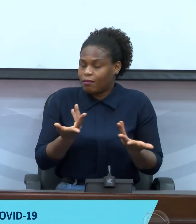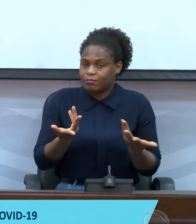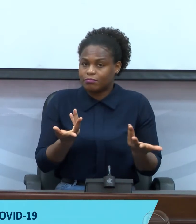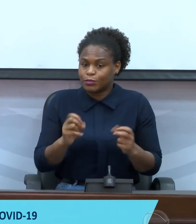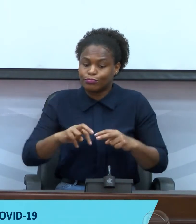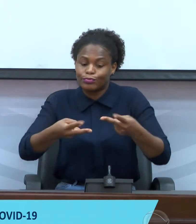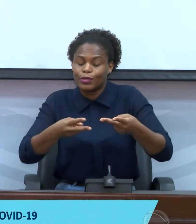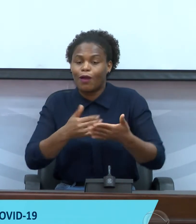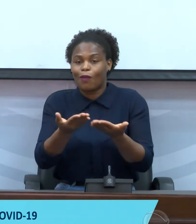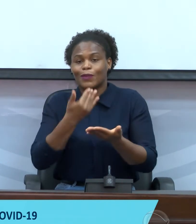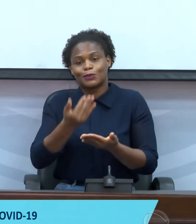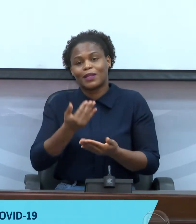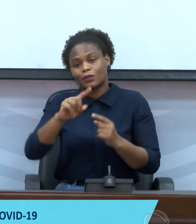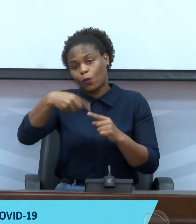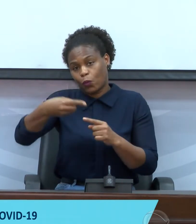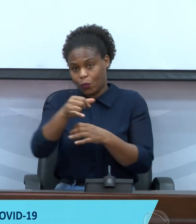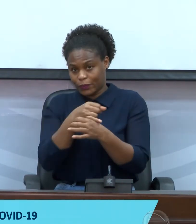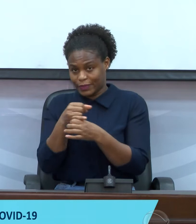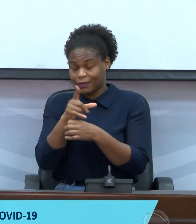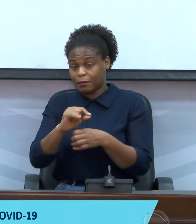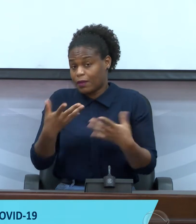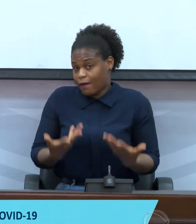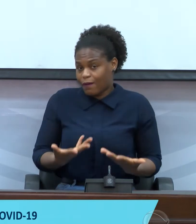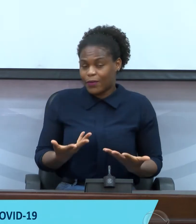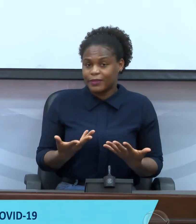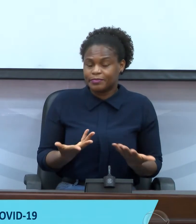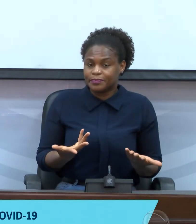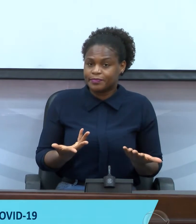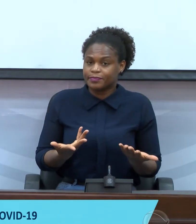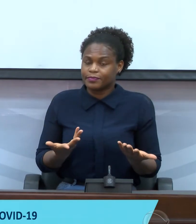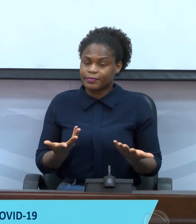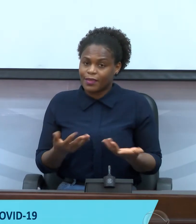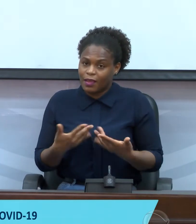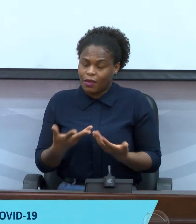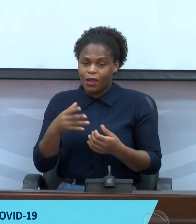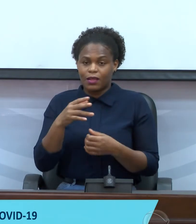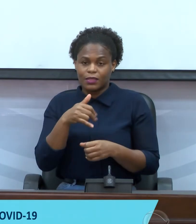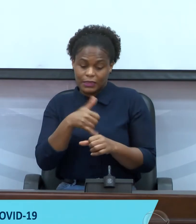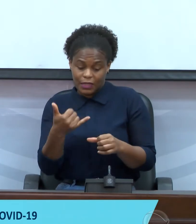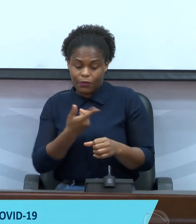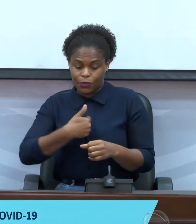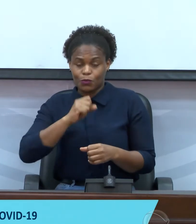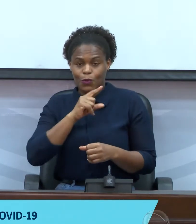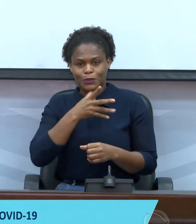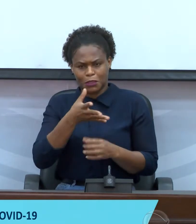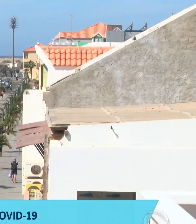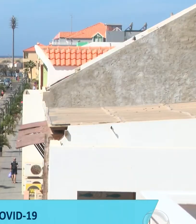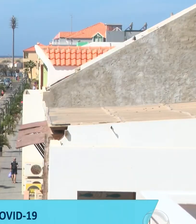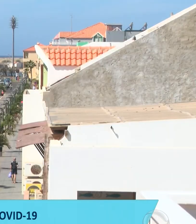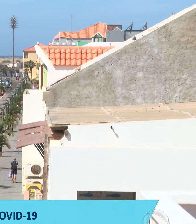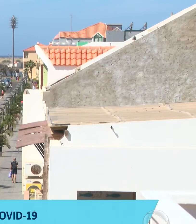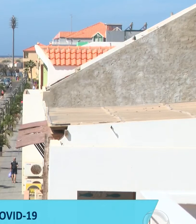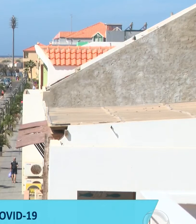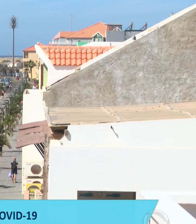experiências das outras ilhas. Portanto, neste momento, São Nicolau, podemos dizer que está muito bem organizado.